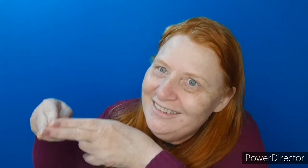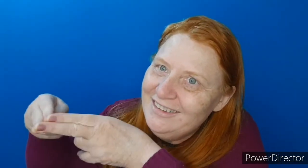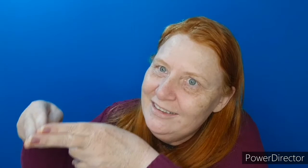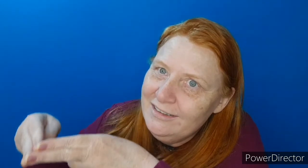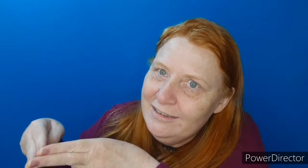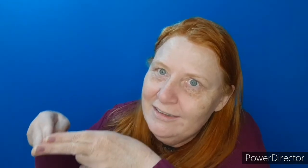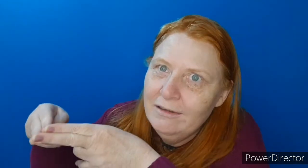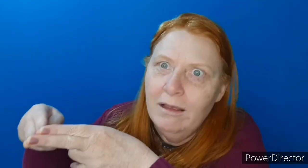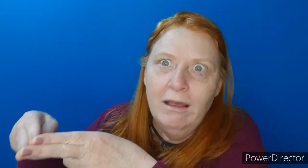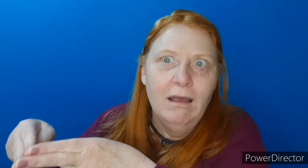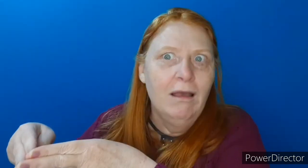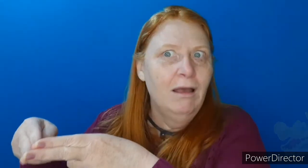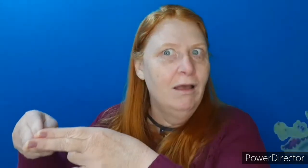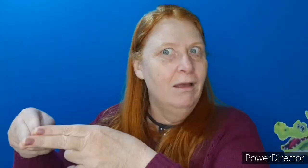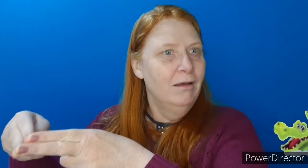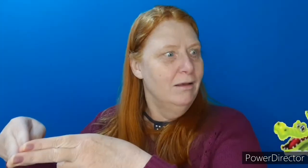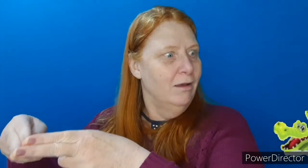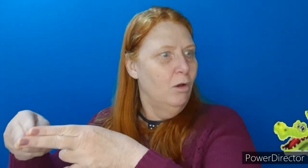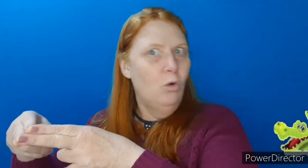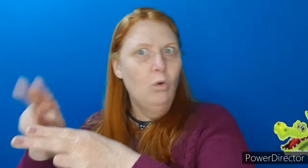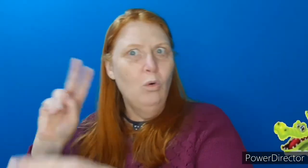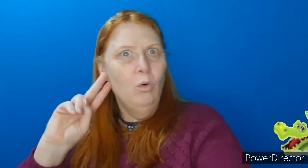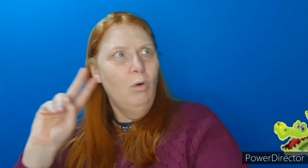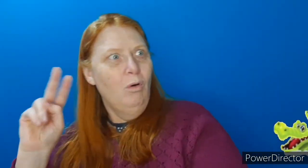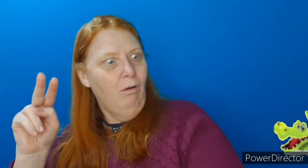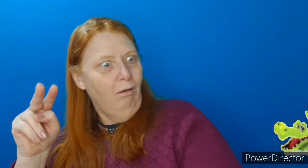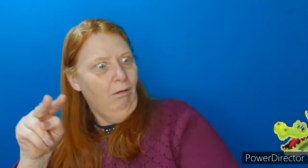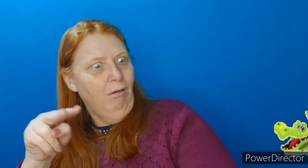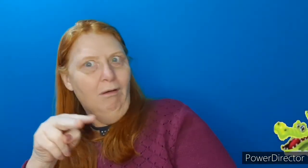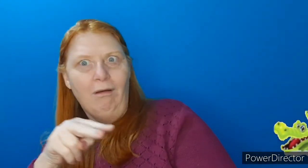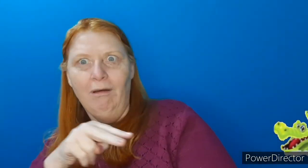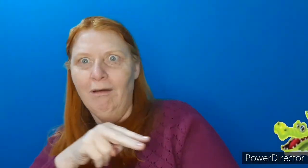cinturinho.